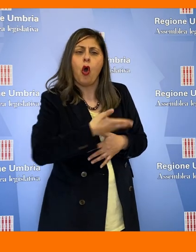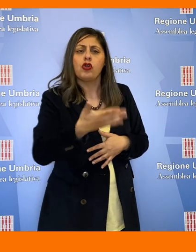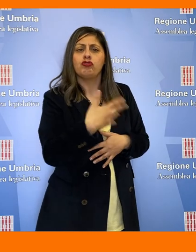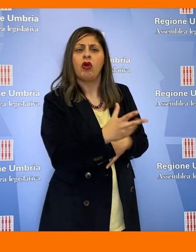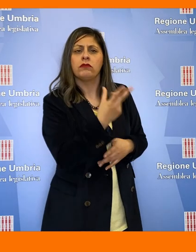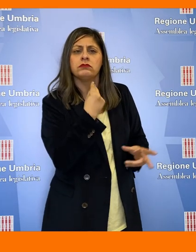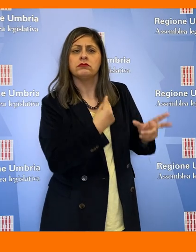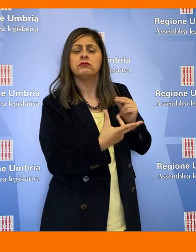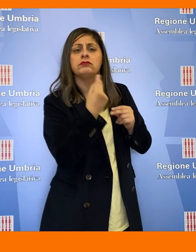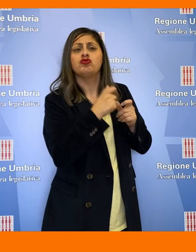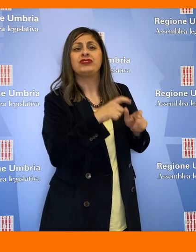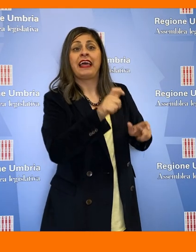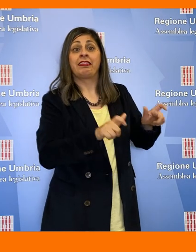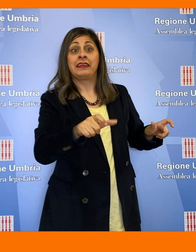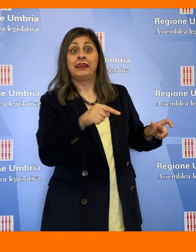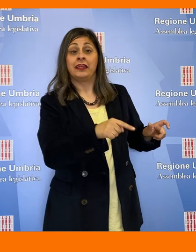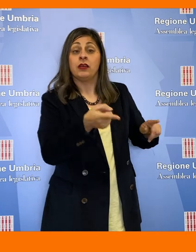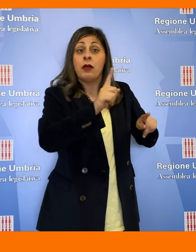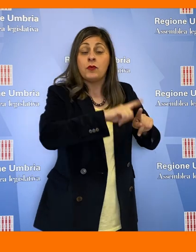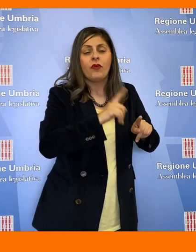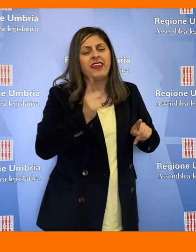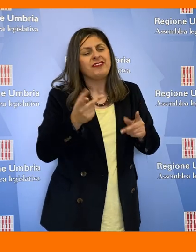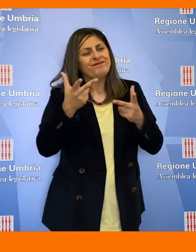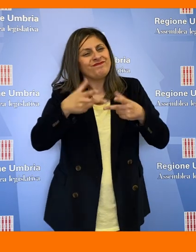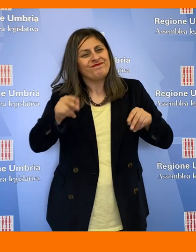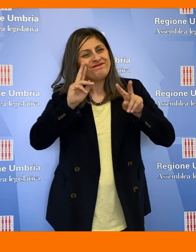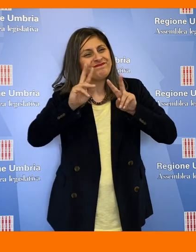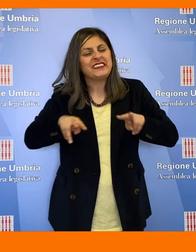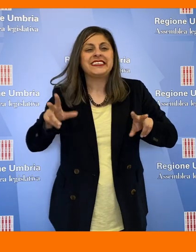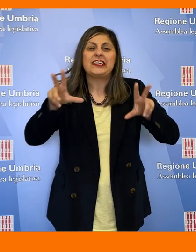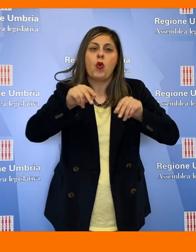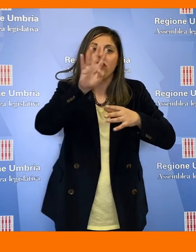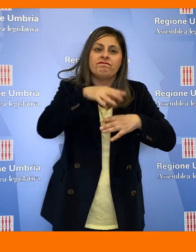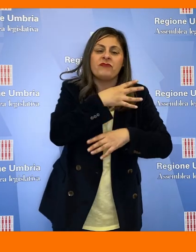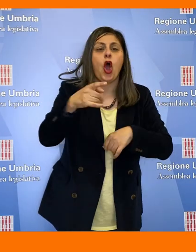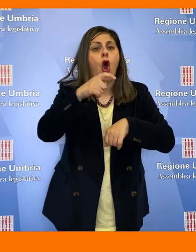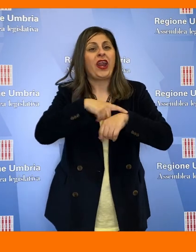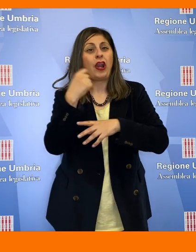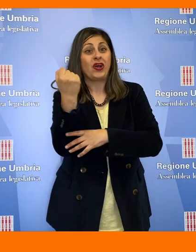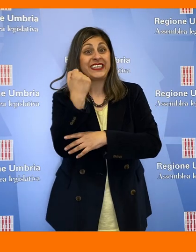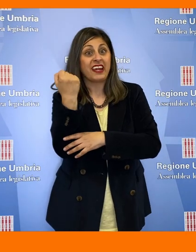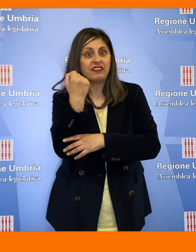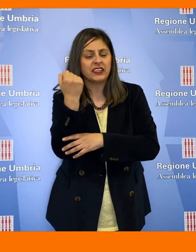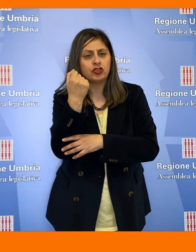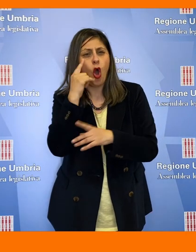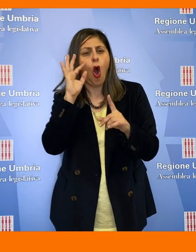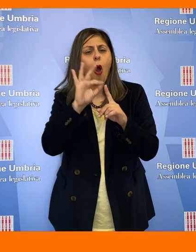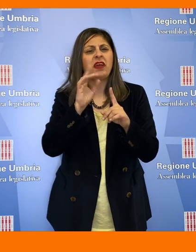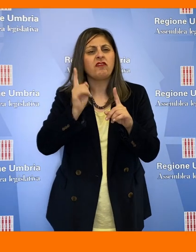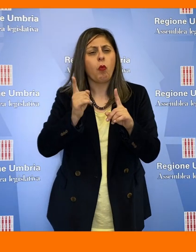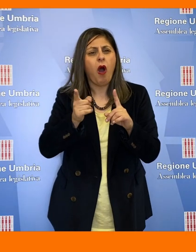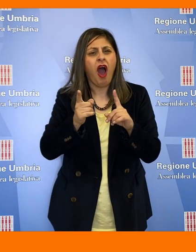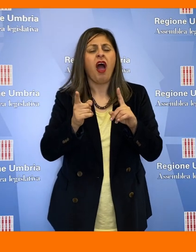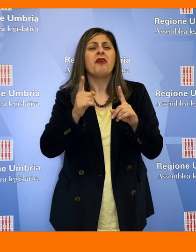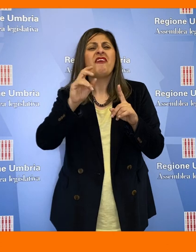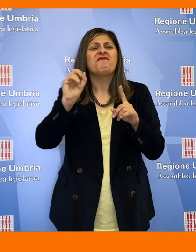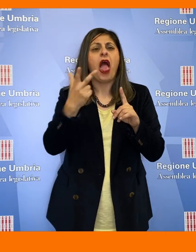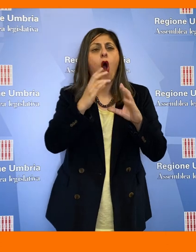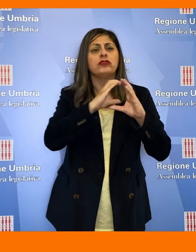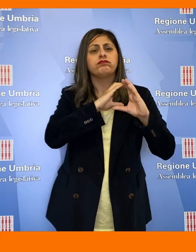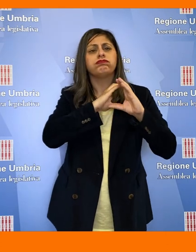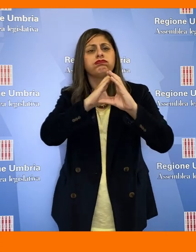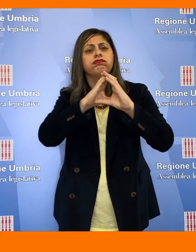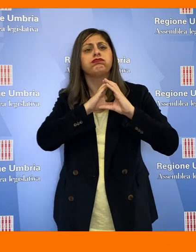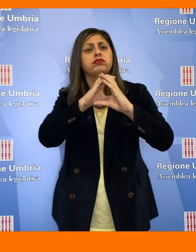più volte manifestati dai cittadini, che consenta di rivedere l'attuale orario di servizio con l'eliminazione delle corse veloci